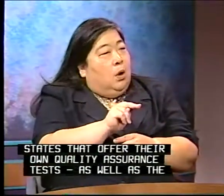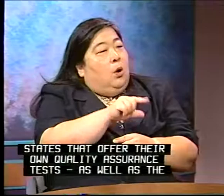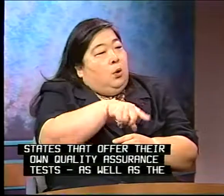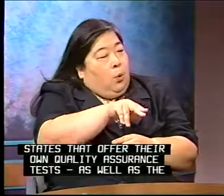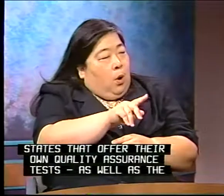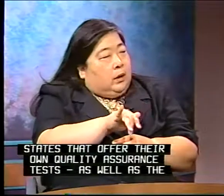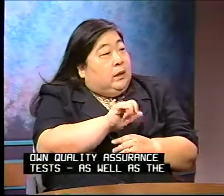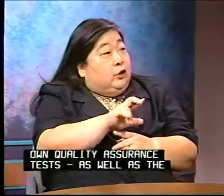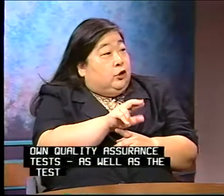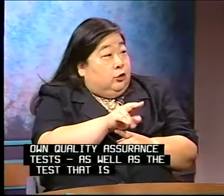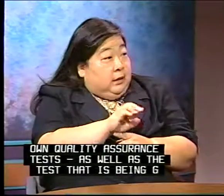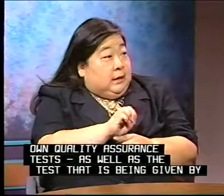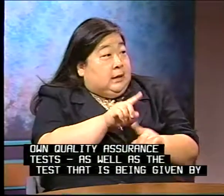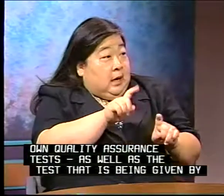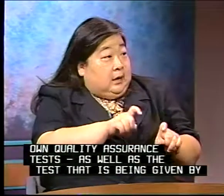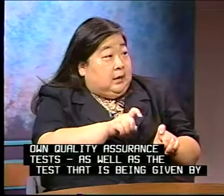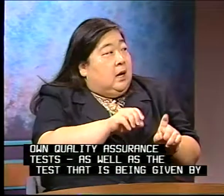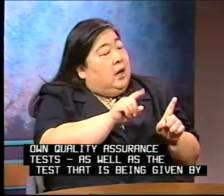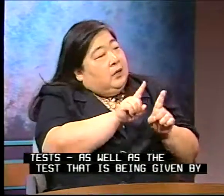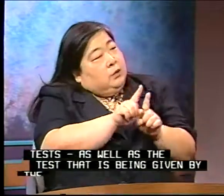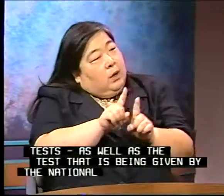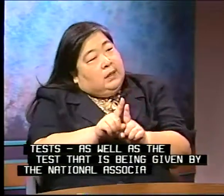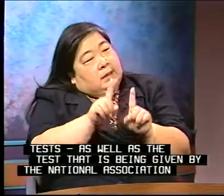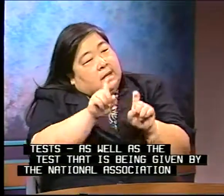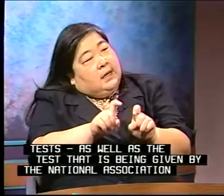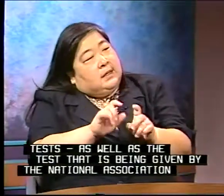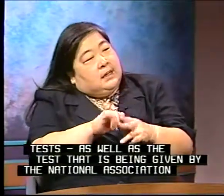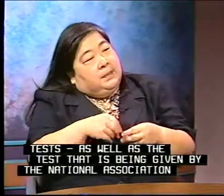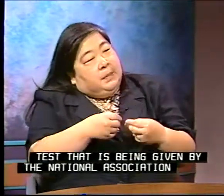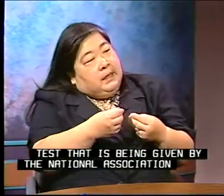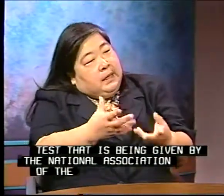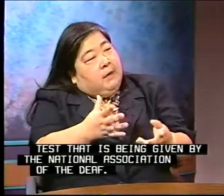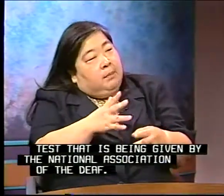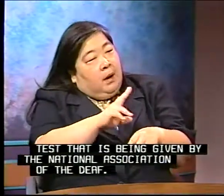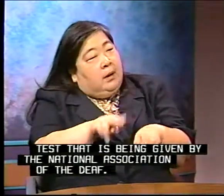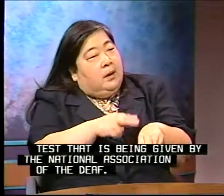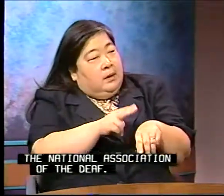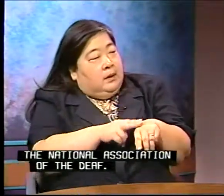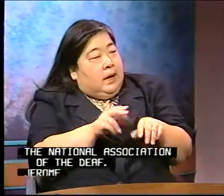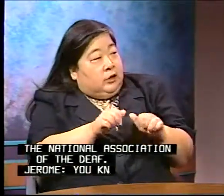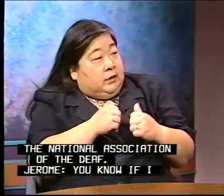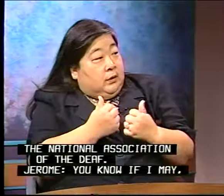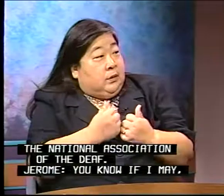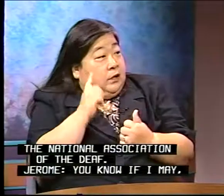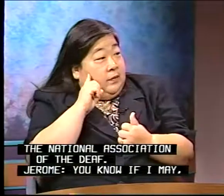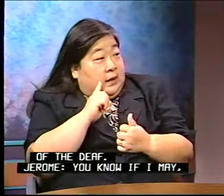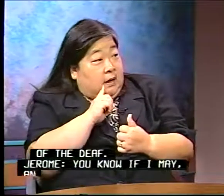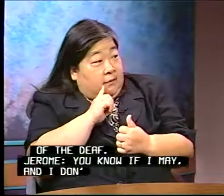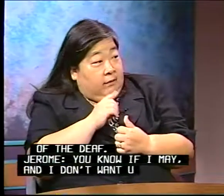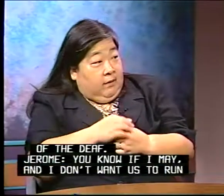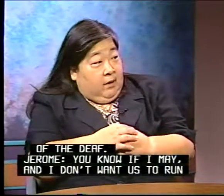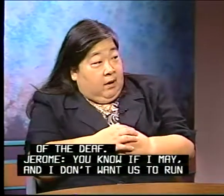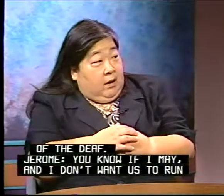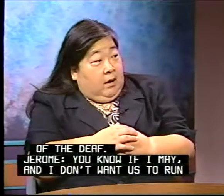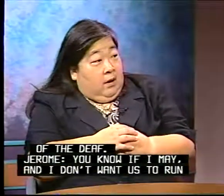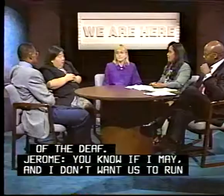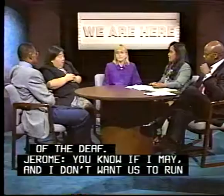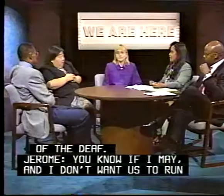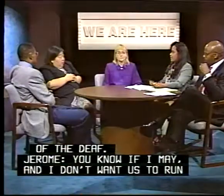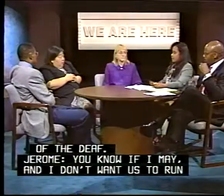quality assurance tests as well as a test that's being given by the National Association of the Deaf. You